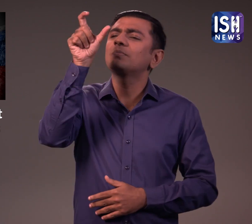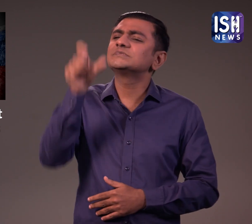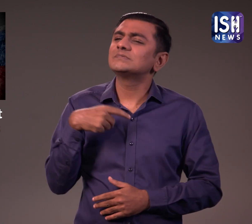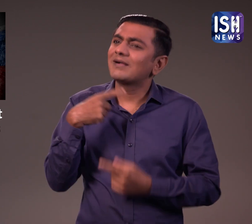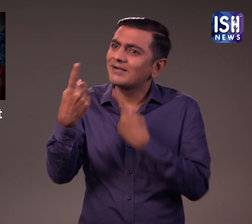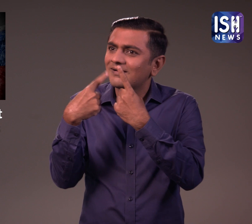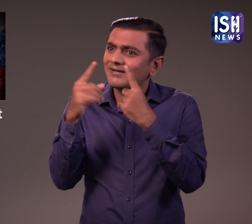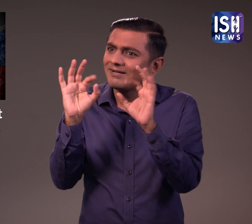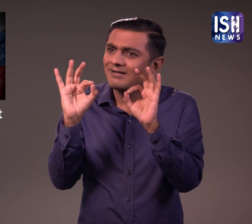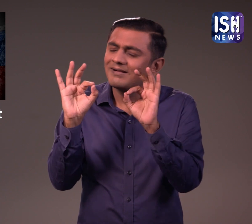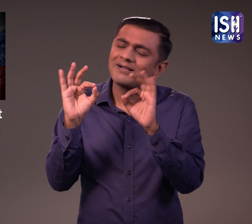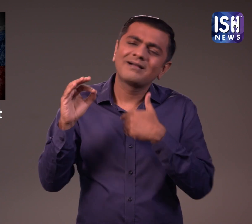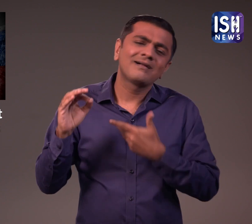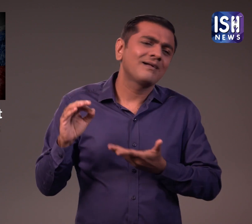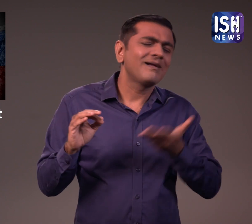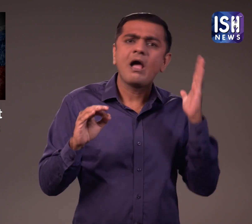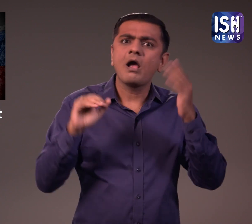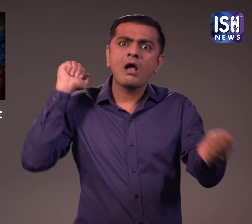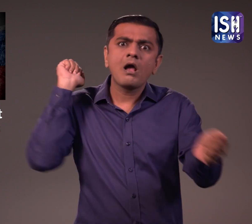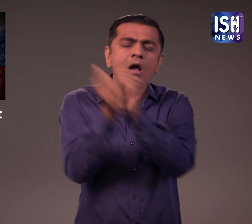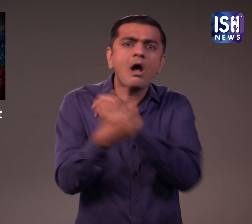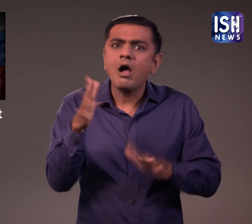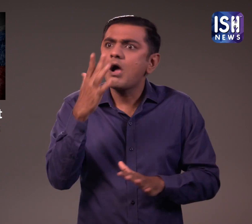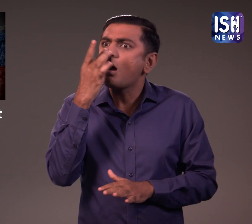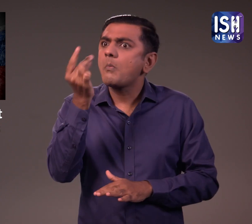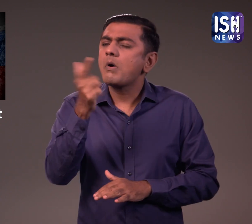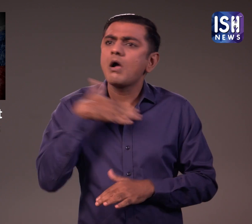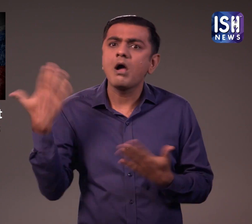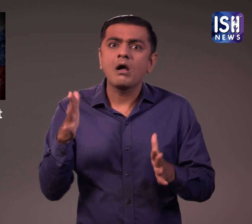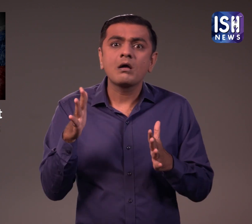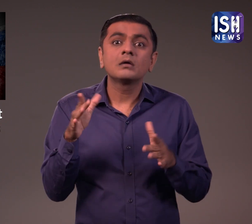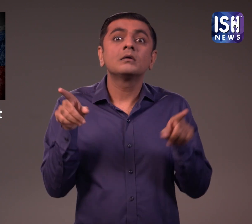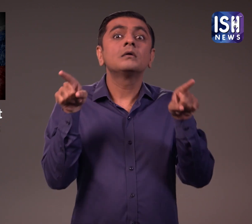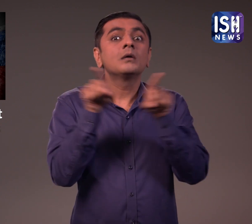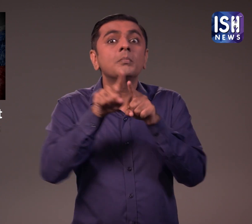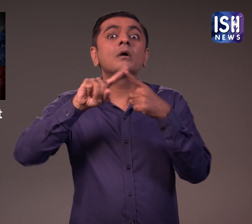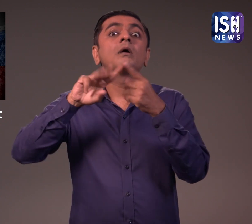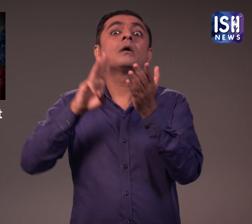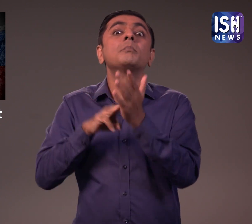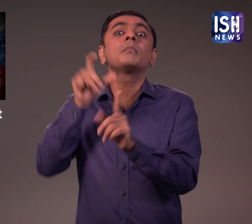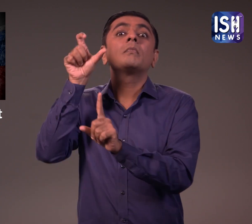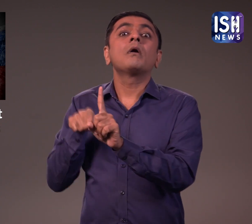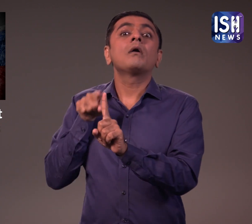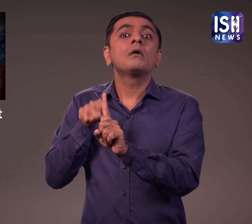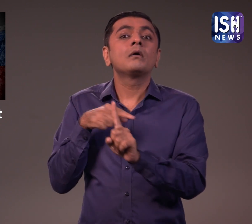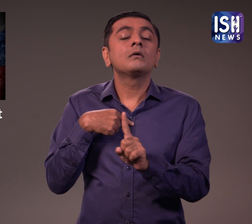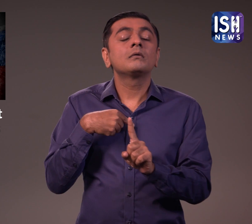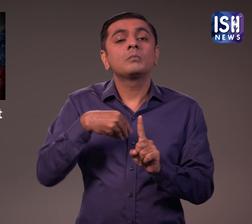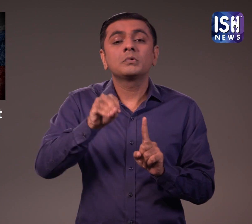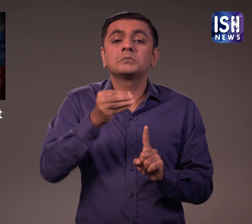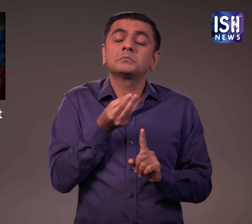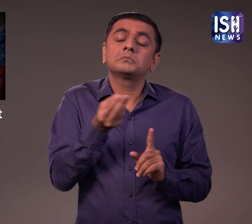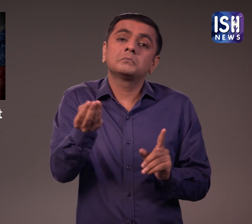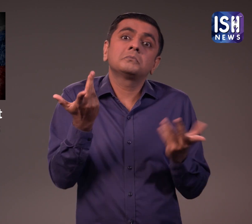या यदि आप अभी किसी व्यक्ति से मिले है और अगले ही पल उसकी घा तक दुर्गटना हो जाती है इसी तरह मास्क ने ट्वीट किया कि